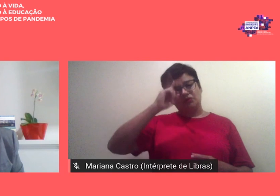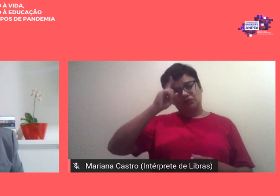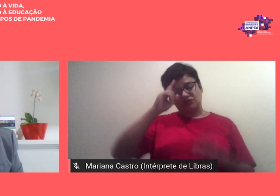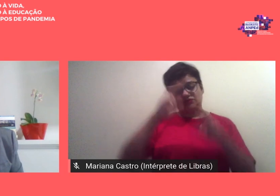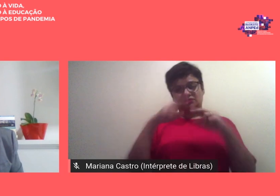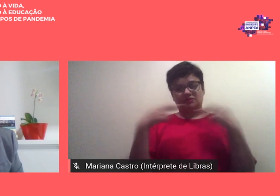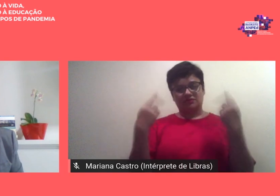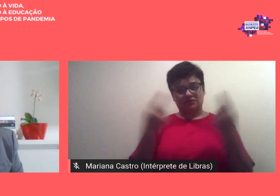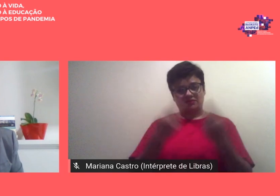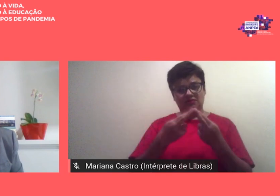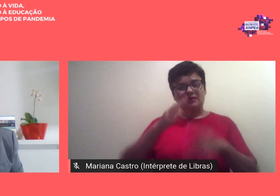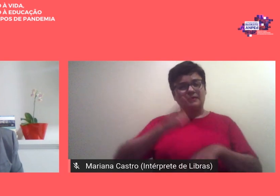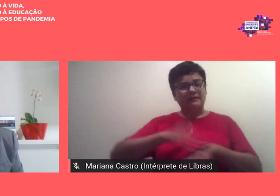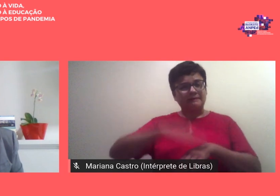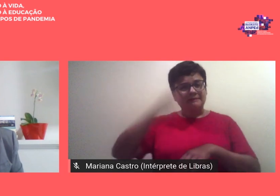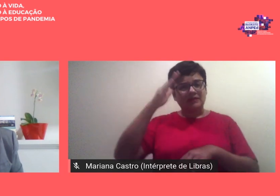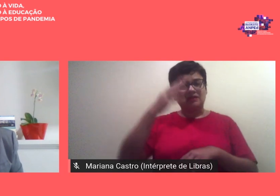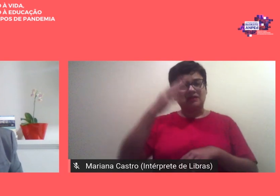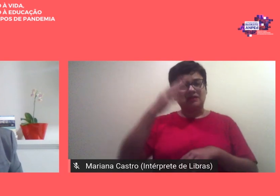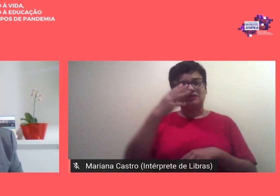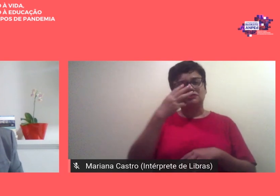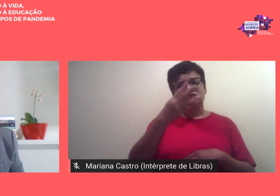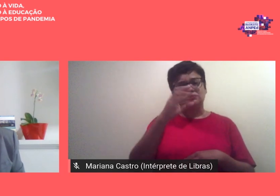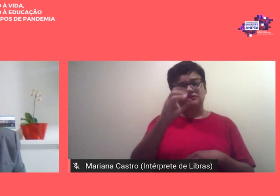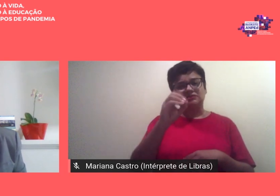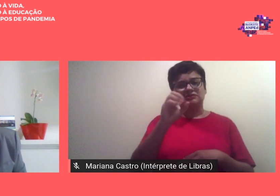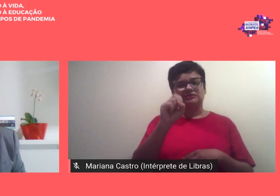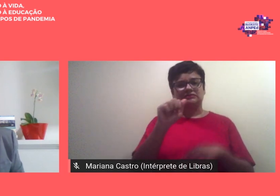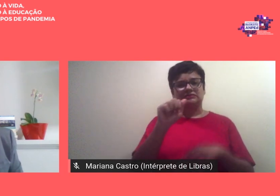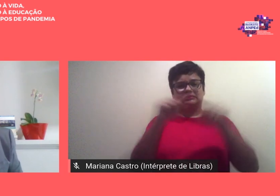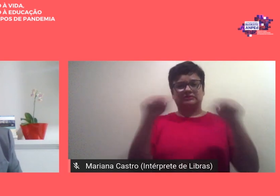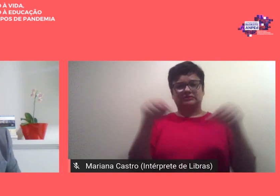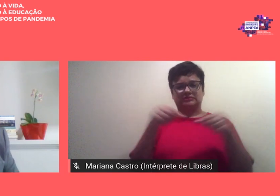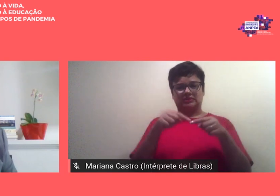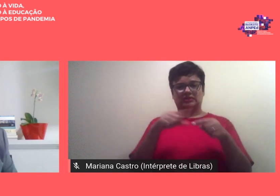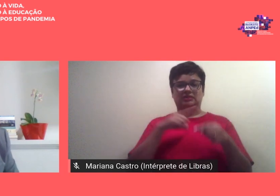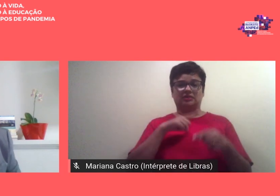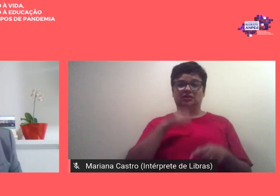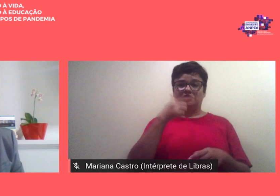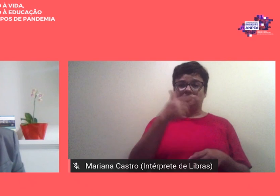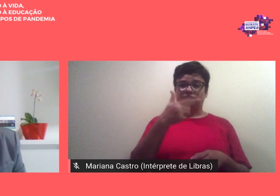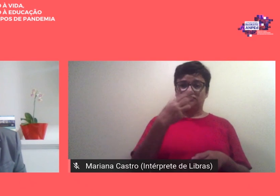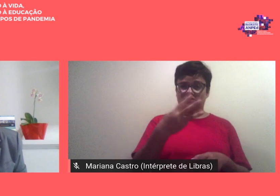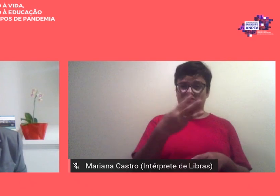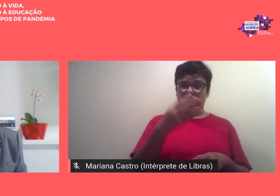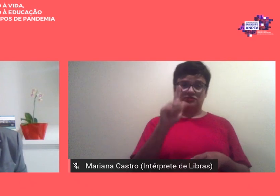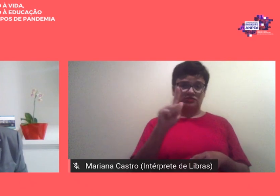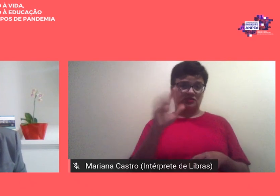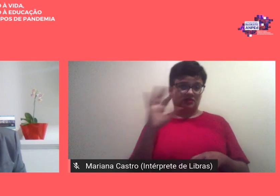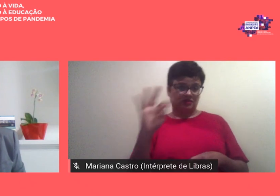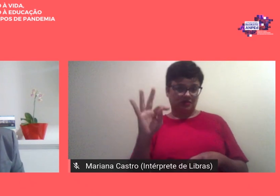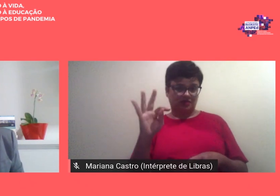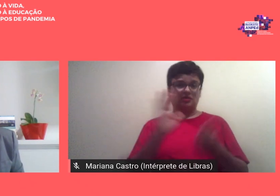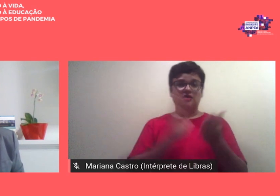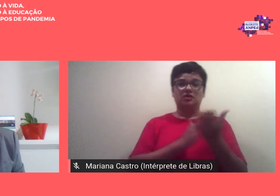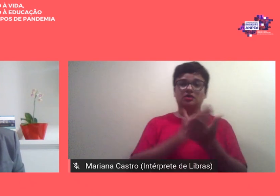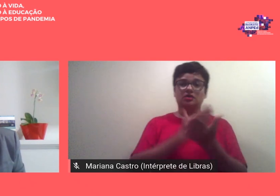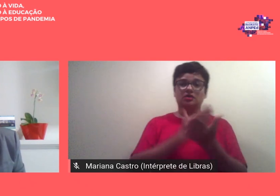mais de 30 salas funcionando são 23 GTs e alguns GTs funcionando